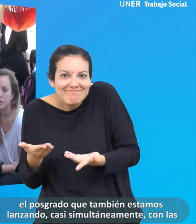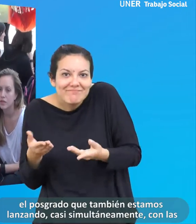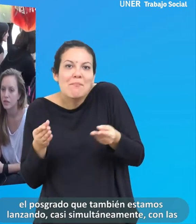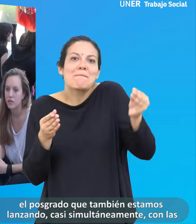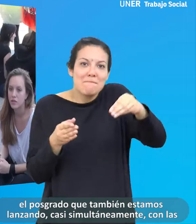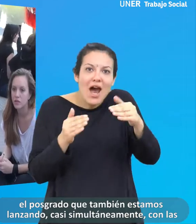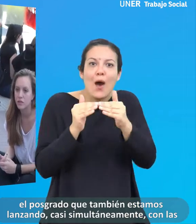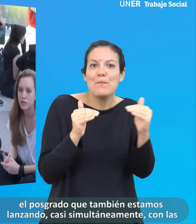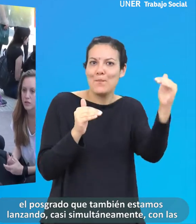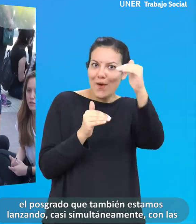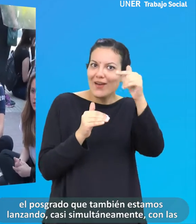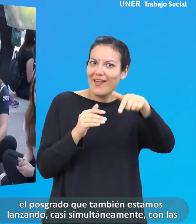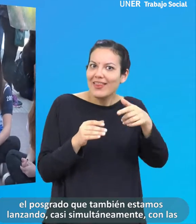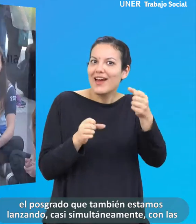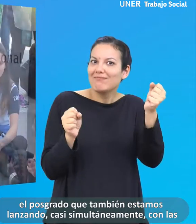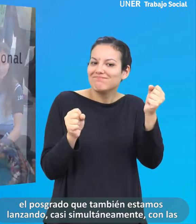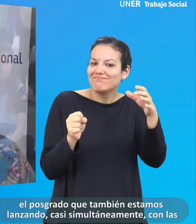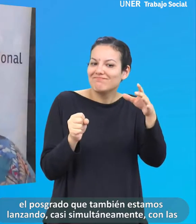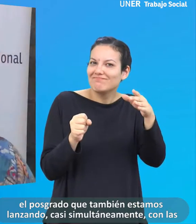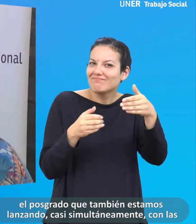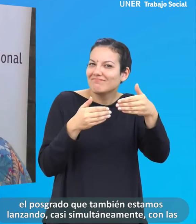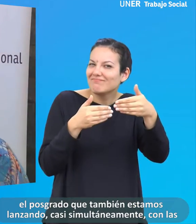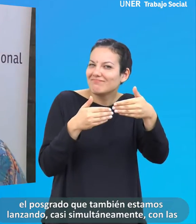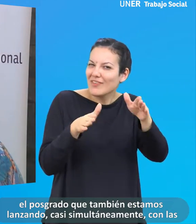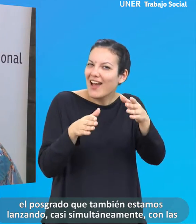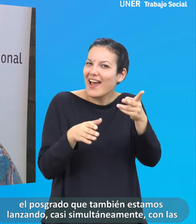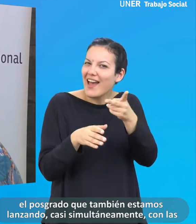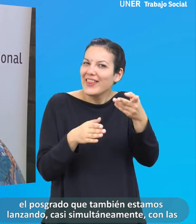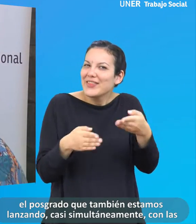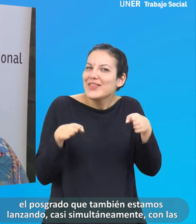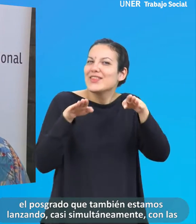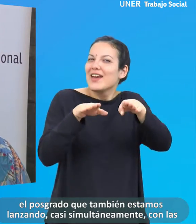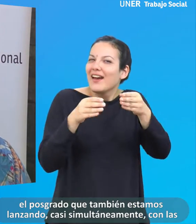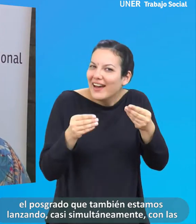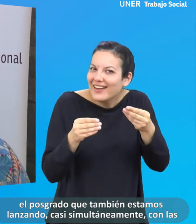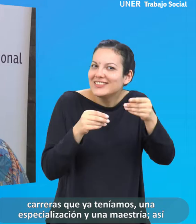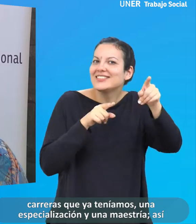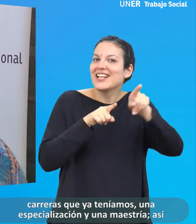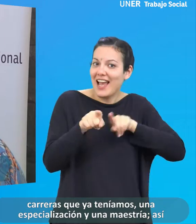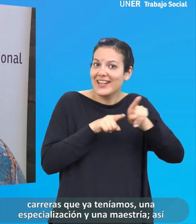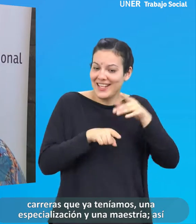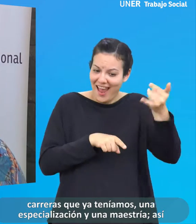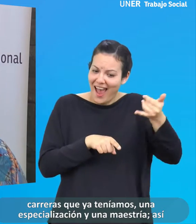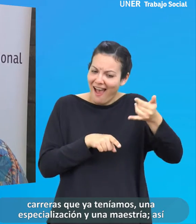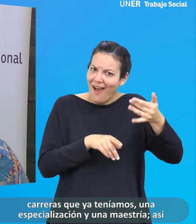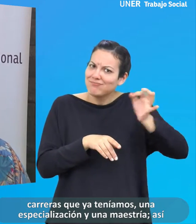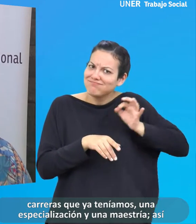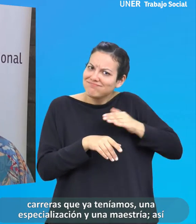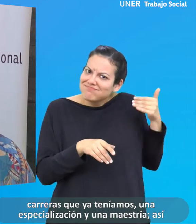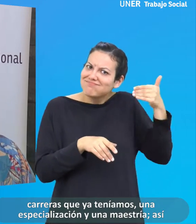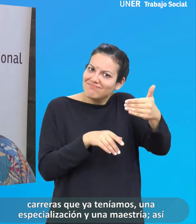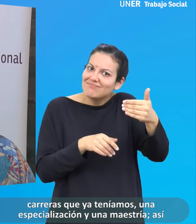consolidar el posgrado que también estamos lanzando casi simultáneamente con las carreras que ya